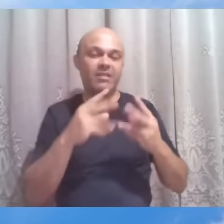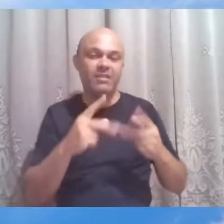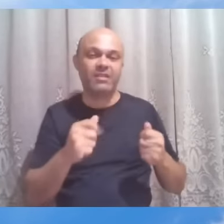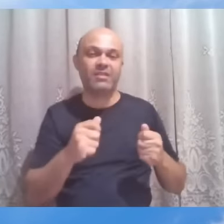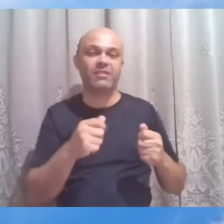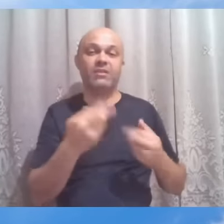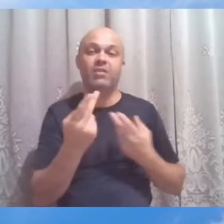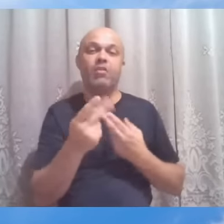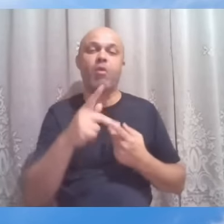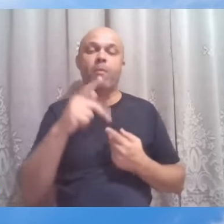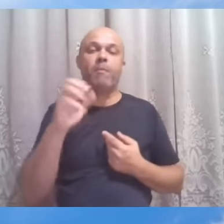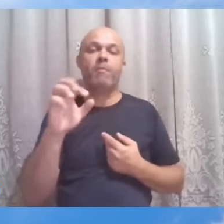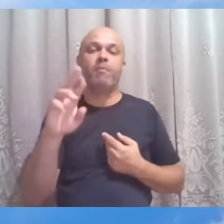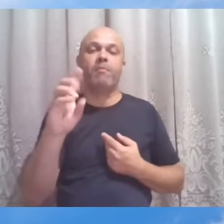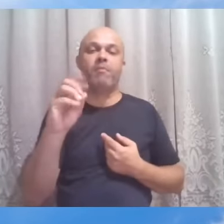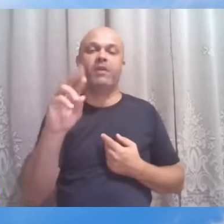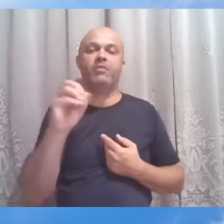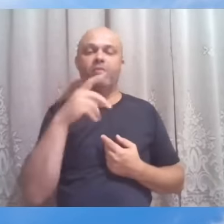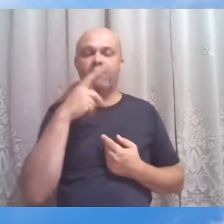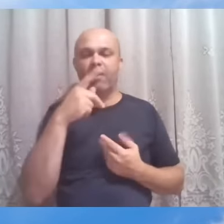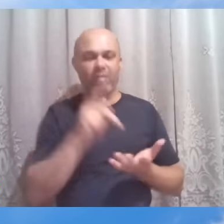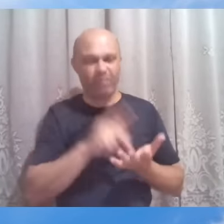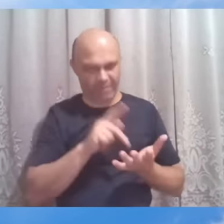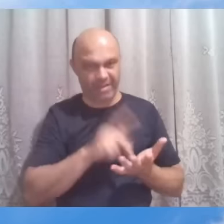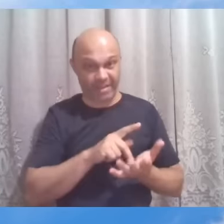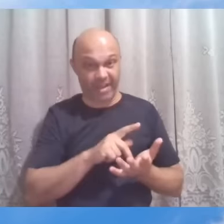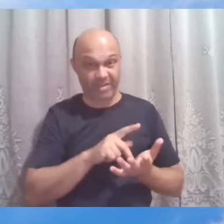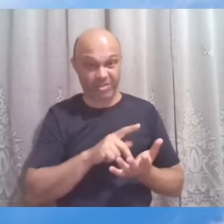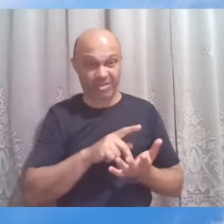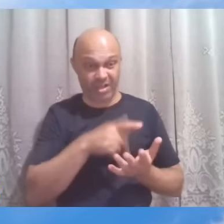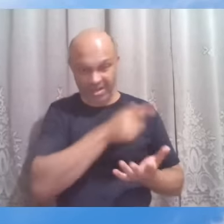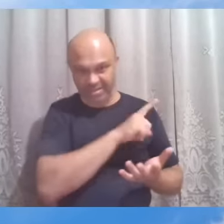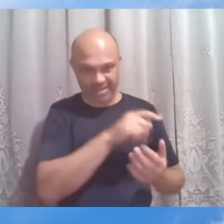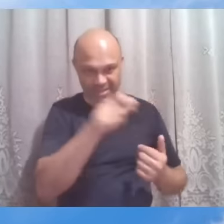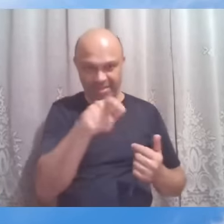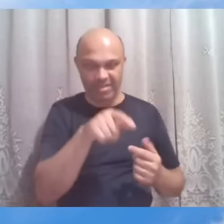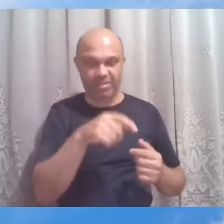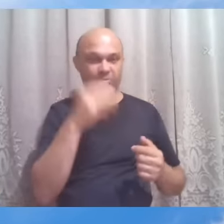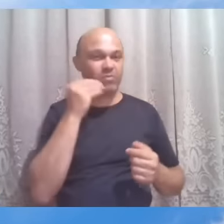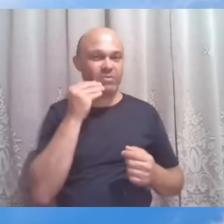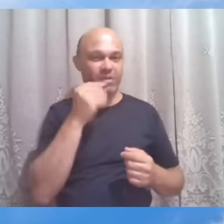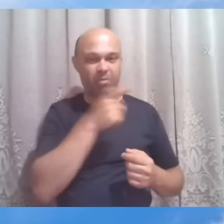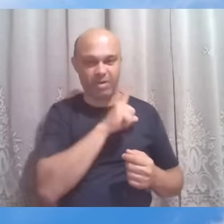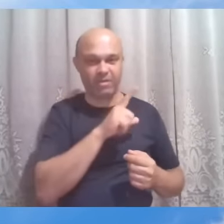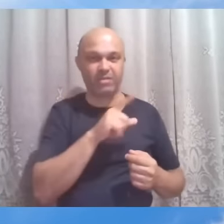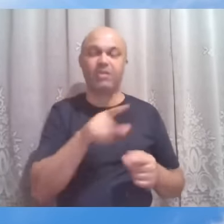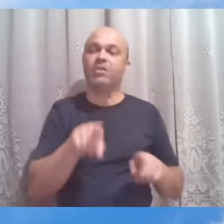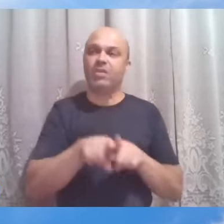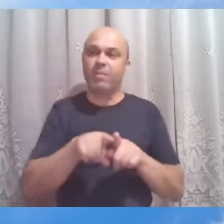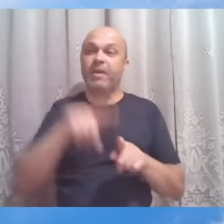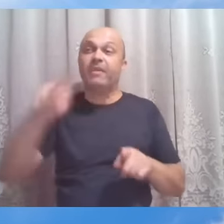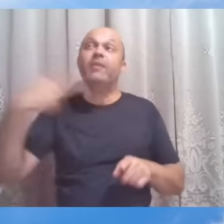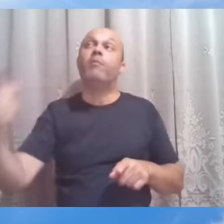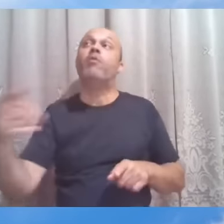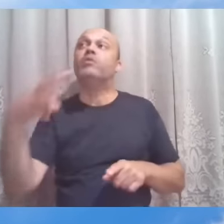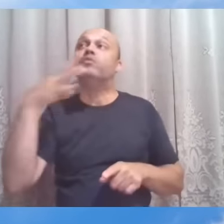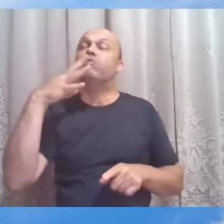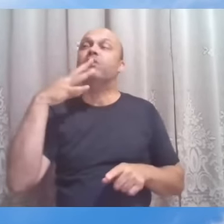bastão será o Pedro depois que era conhecido como esteio de amparo aos sofredores.